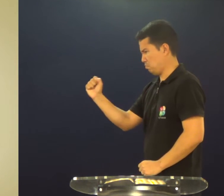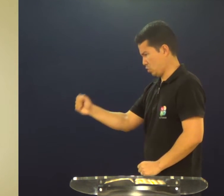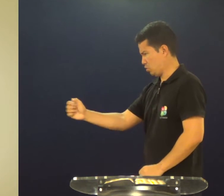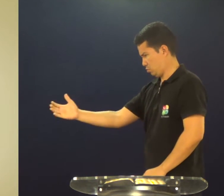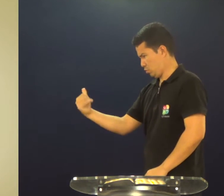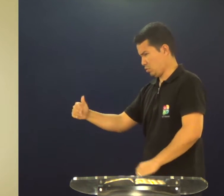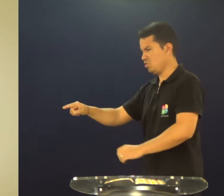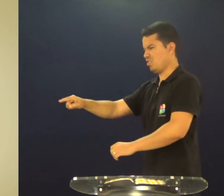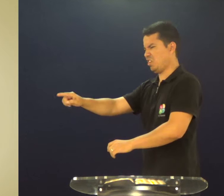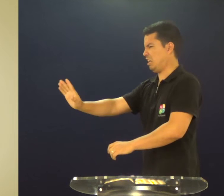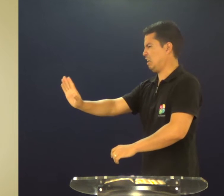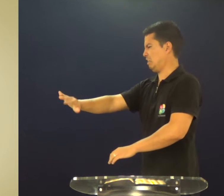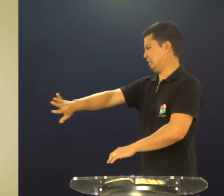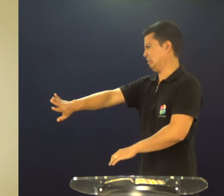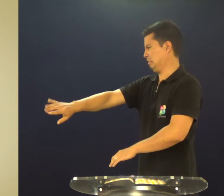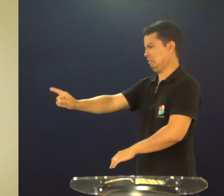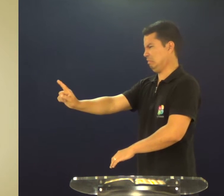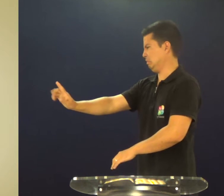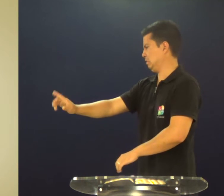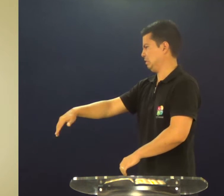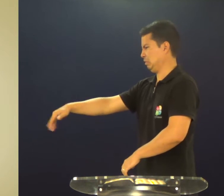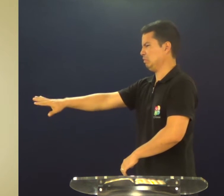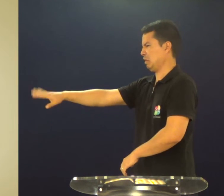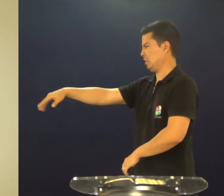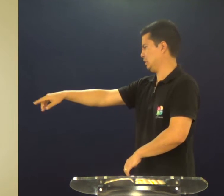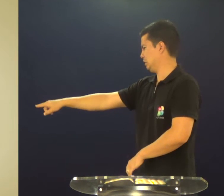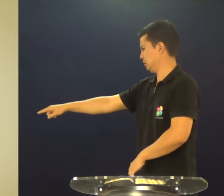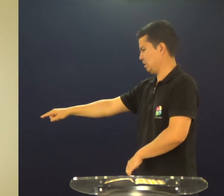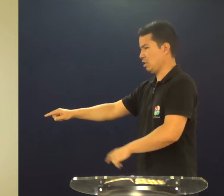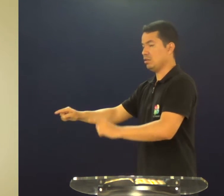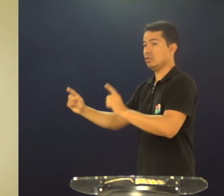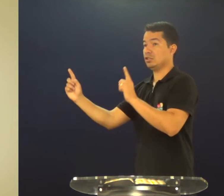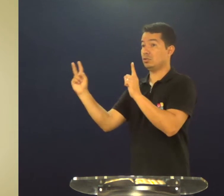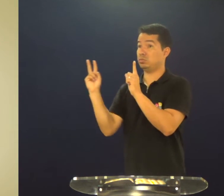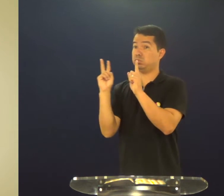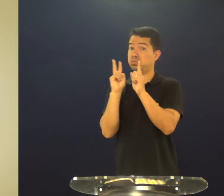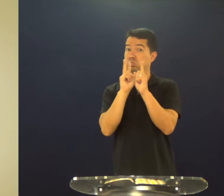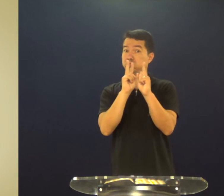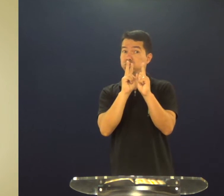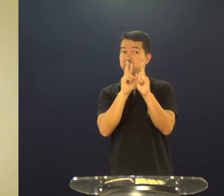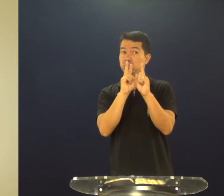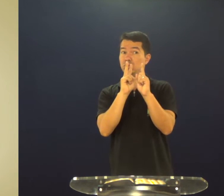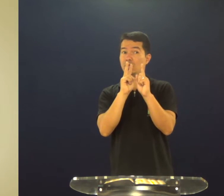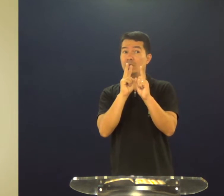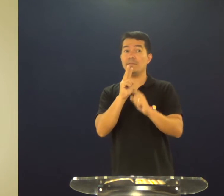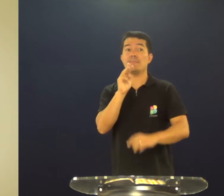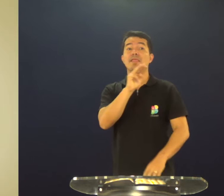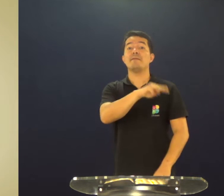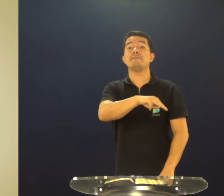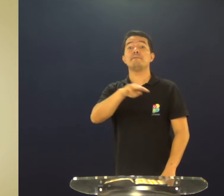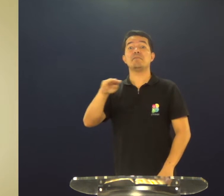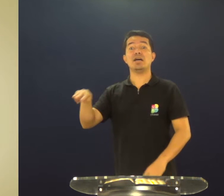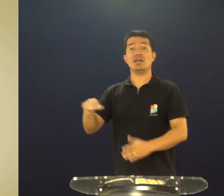criança ali, e dizia, vem, você pode vir, você venha, você venha, e algumas pessoas, entretanto, eram